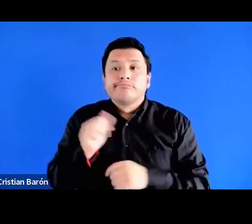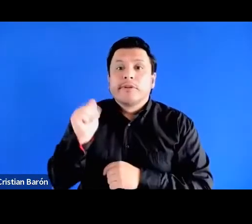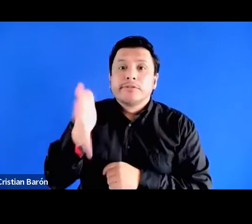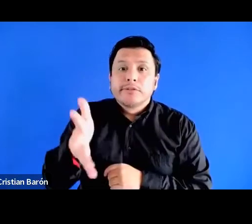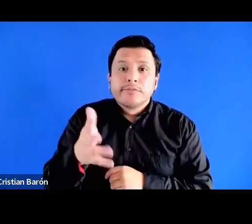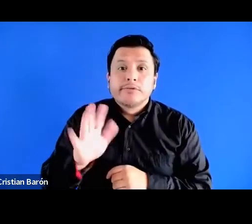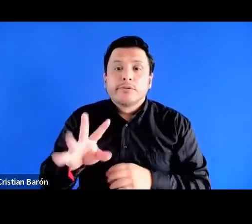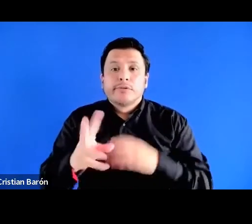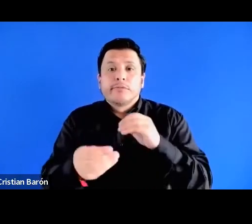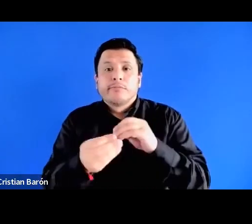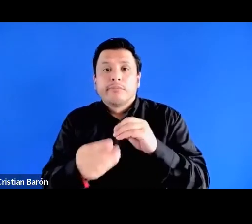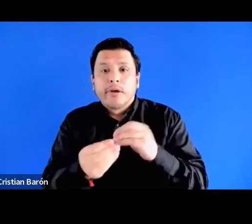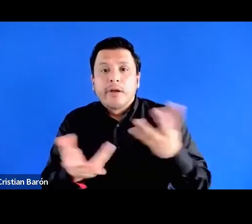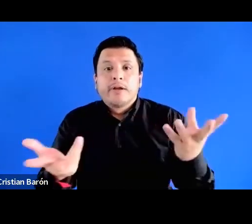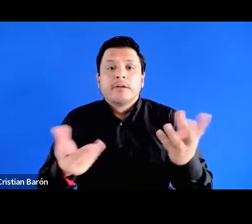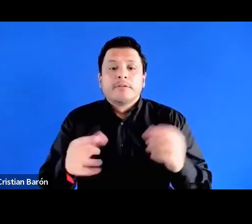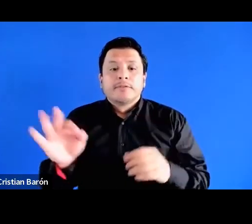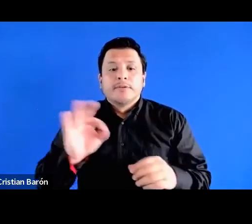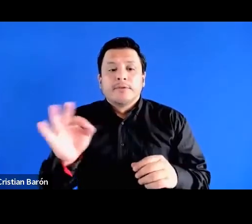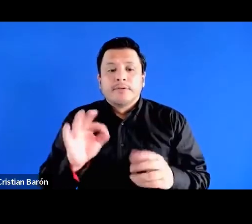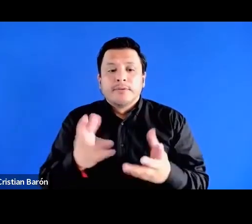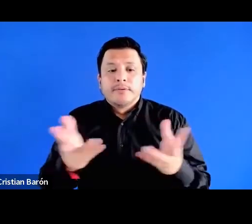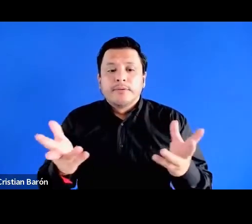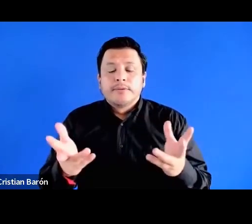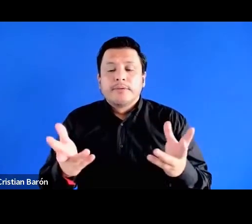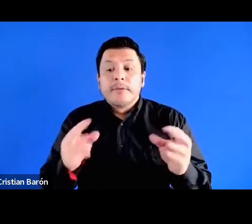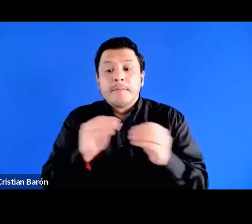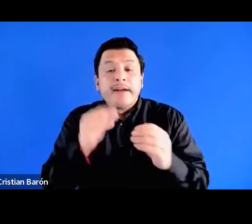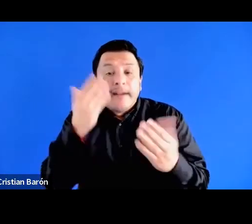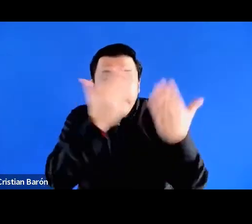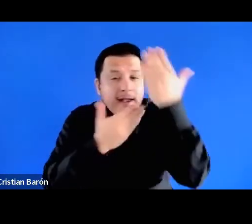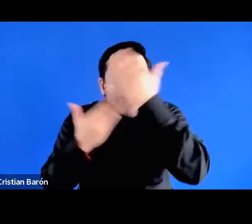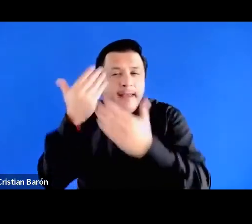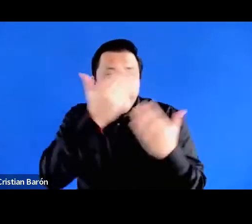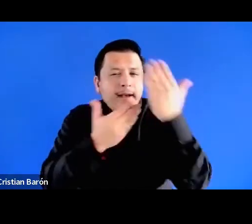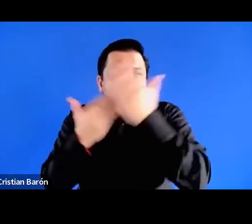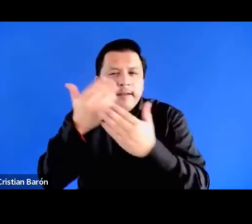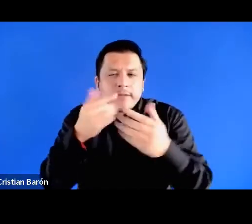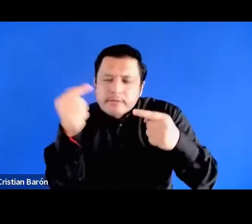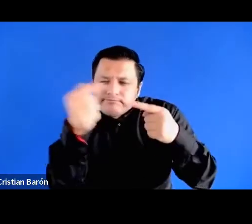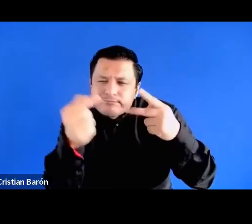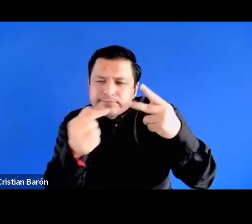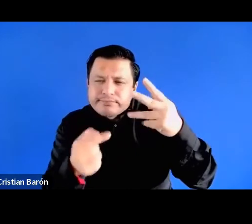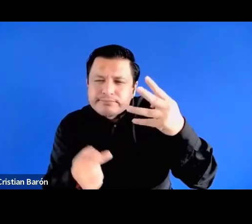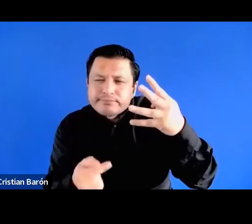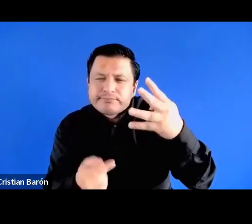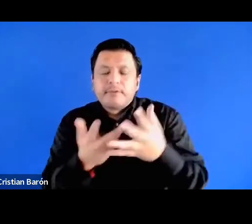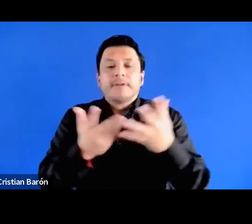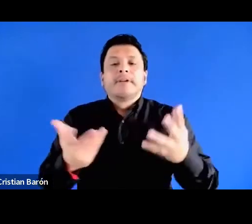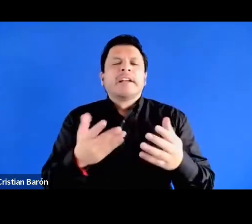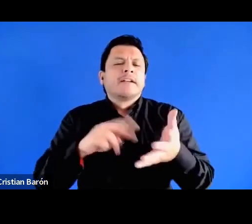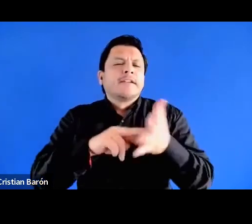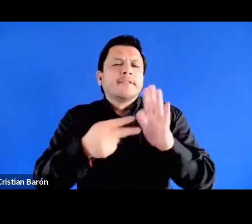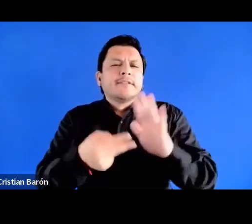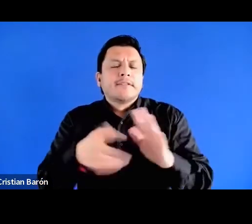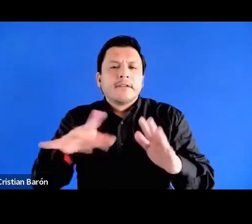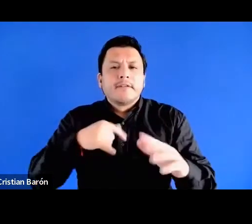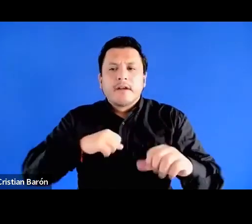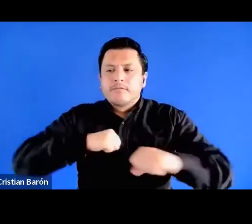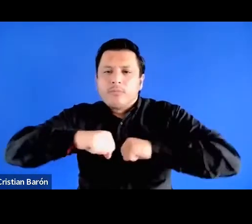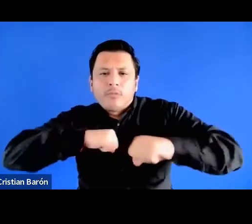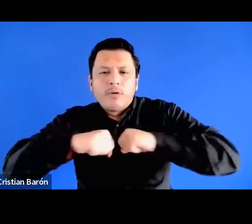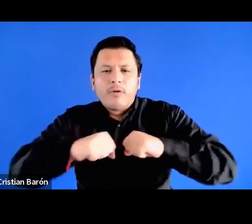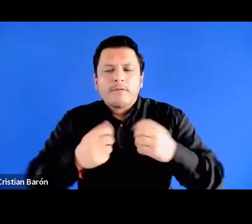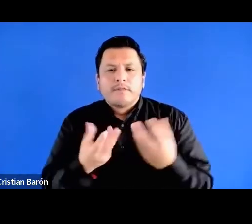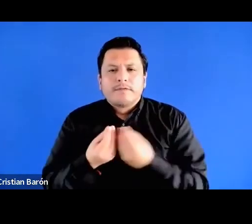sumatoria o un mantra sino el análisis pormenorizado de lo que significa la movilidad social y el